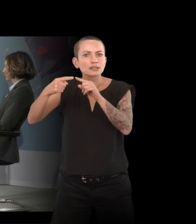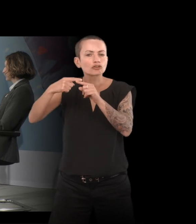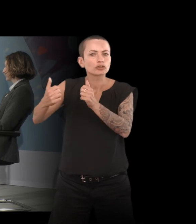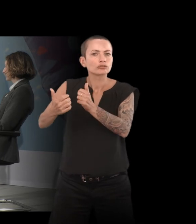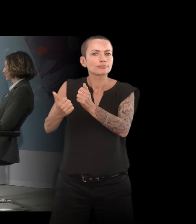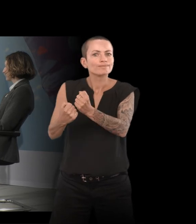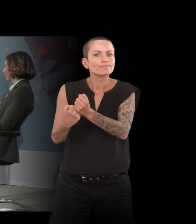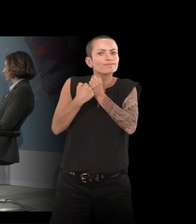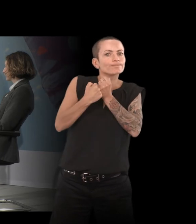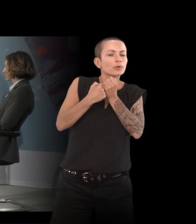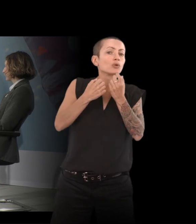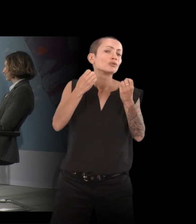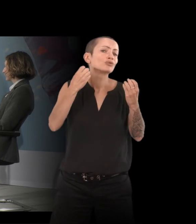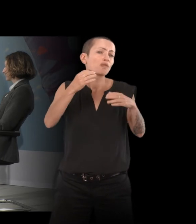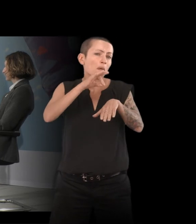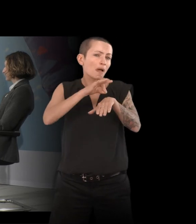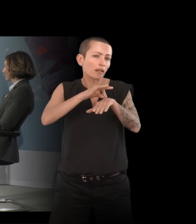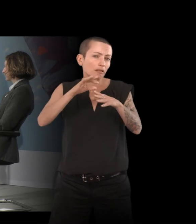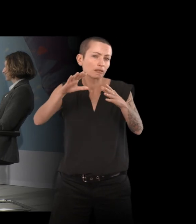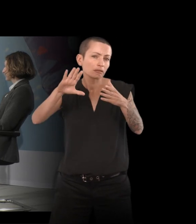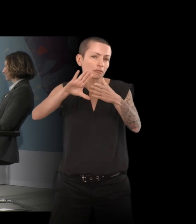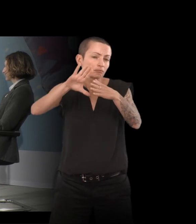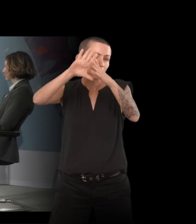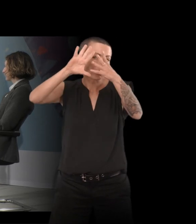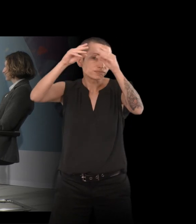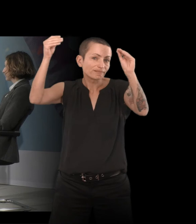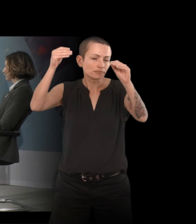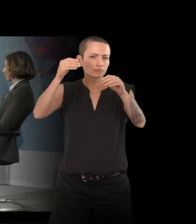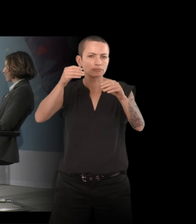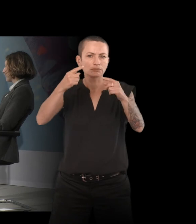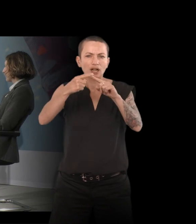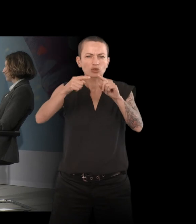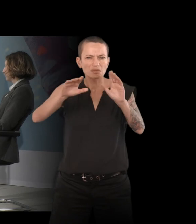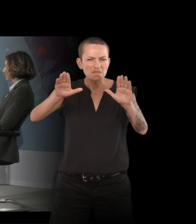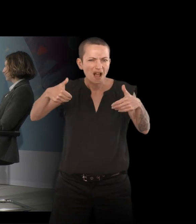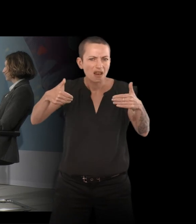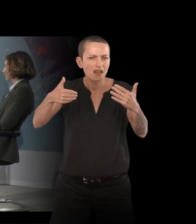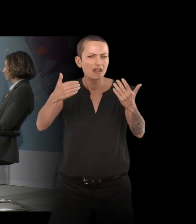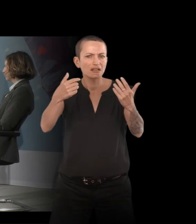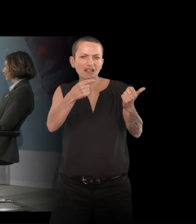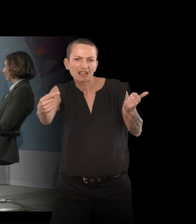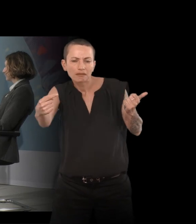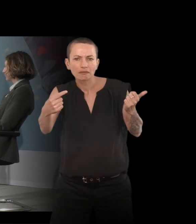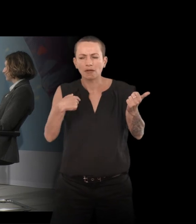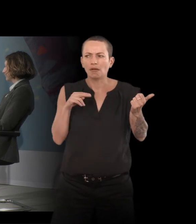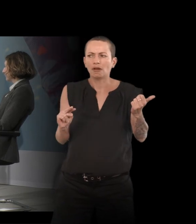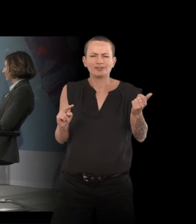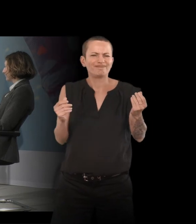métaphore du mal, du négatif. Et après, on s'en sort parce qu'on dépasse nécessairement le négatif.